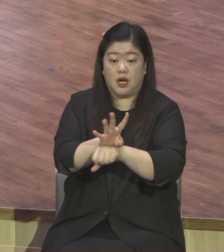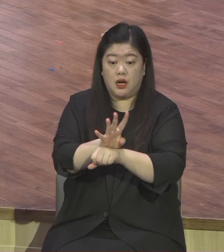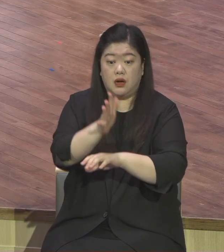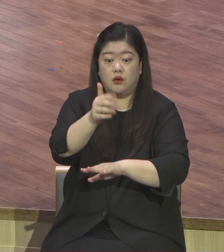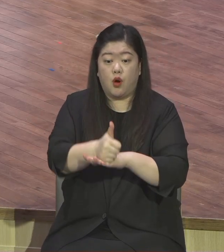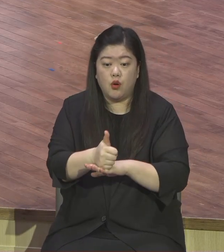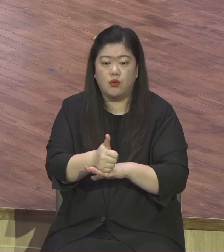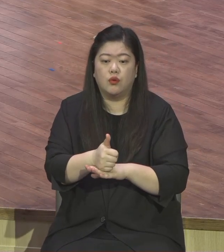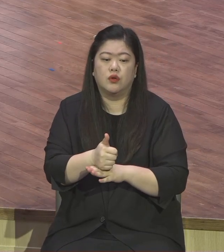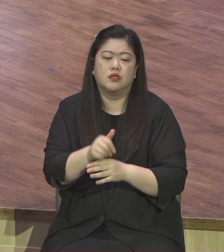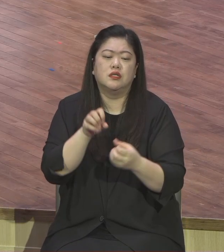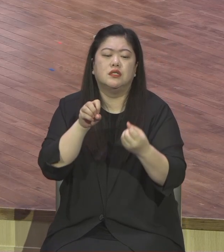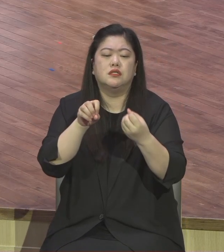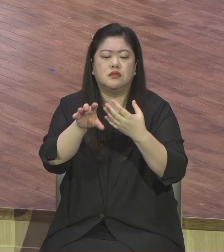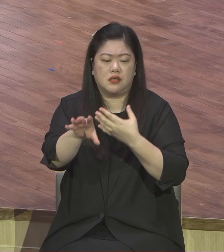기도의 삶이다